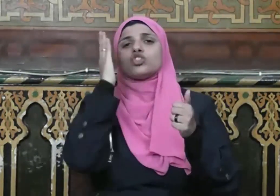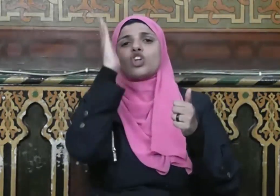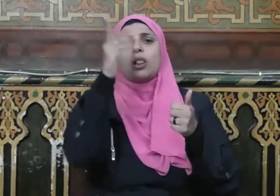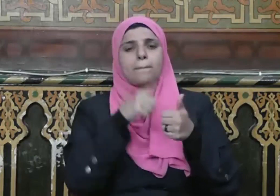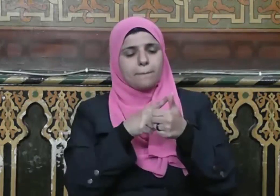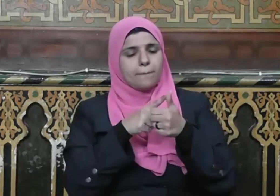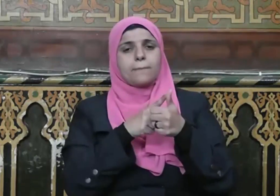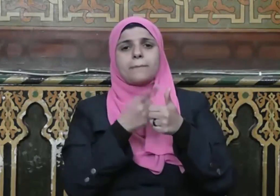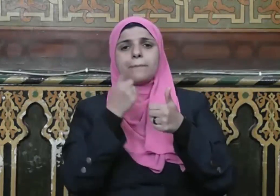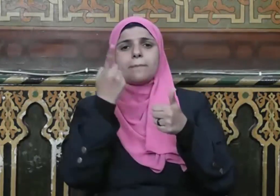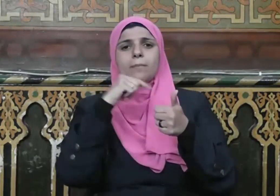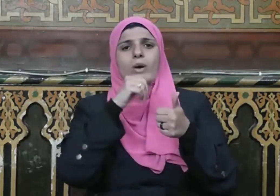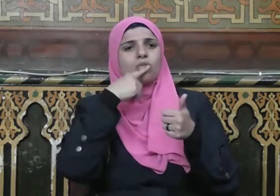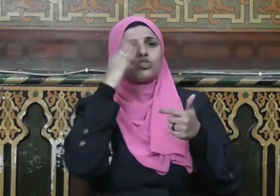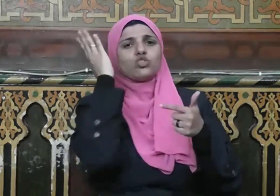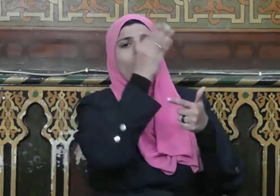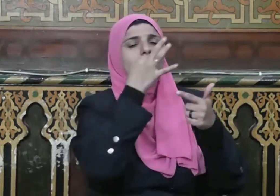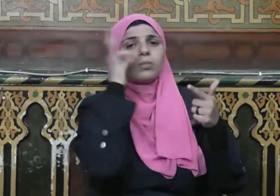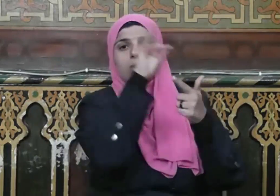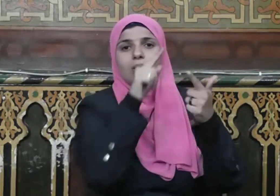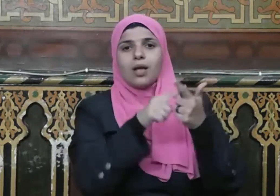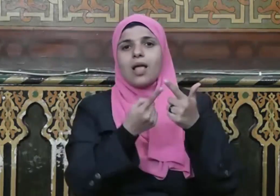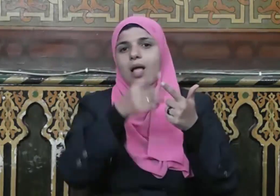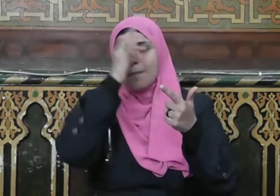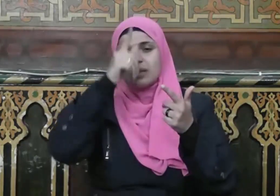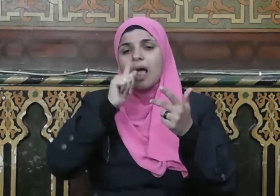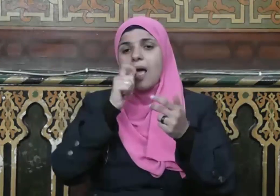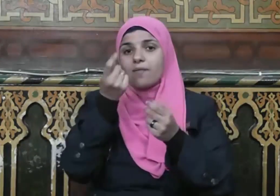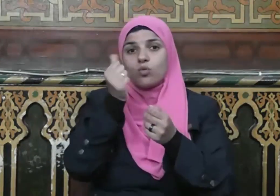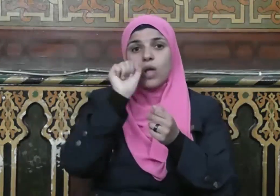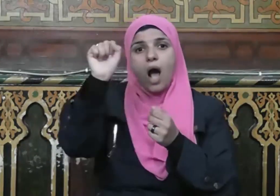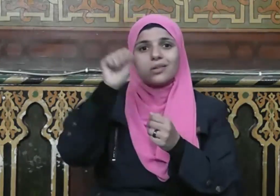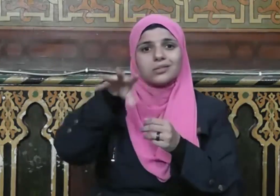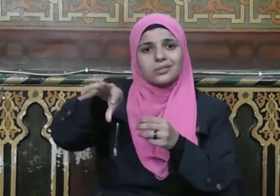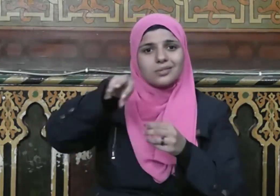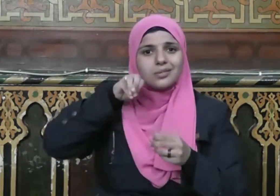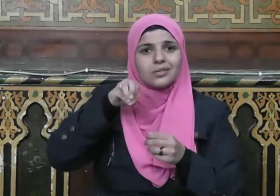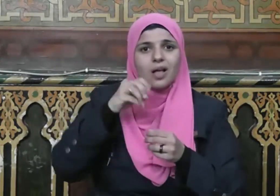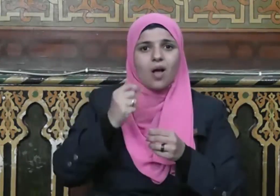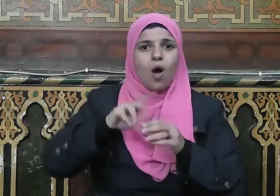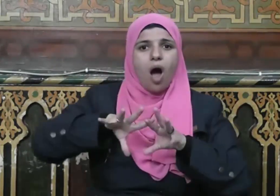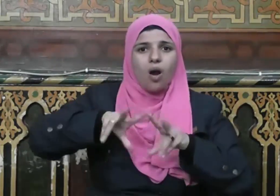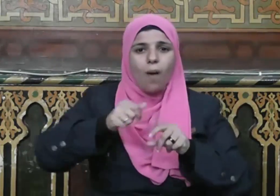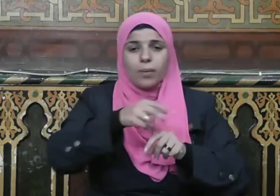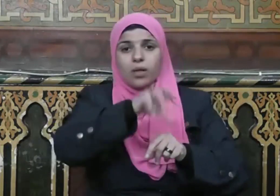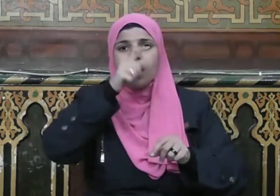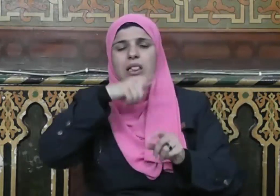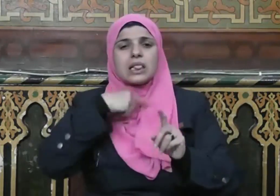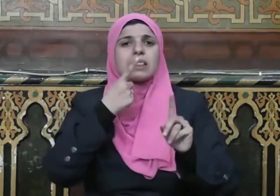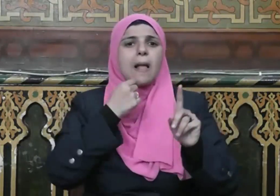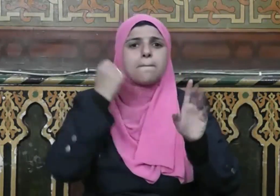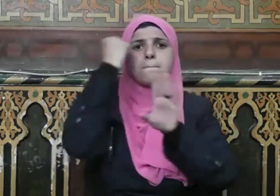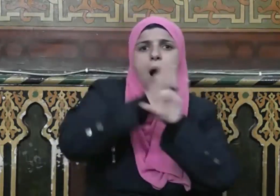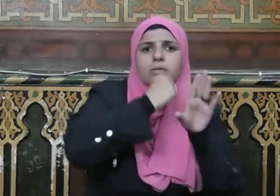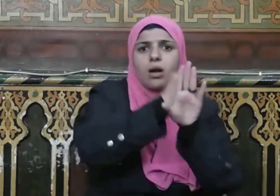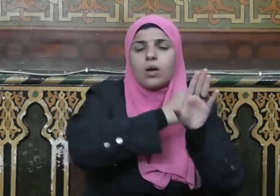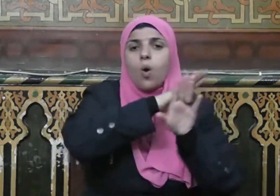وقذف هذا وأكل مال هذا وسافك دم هذا وضرب